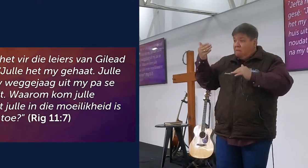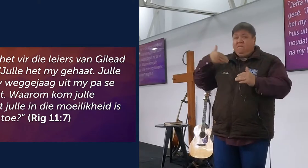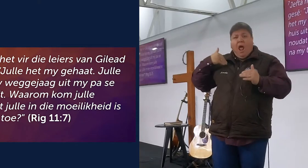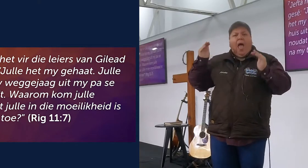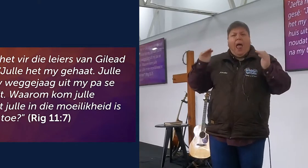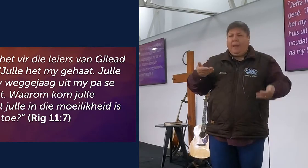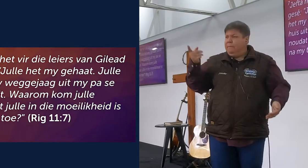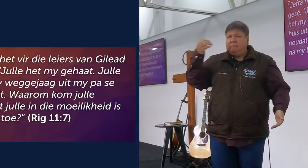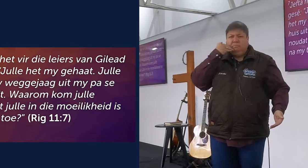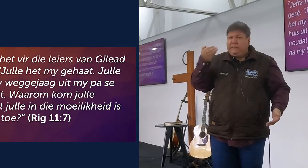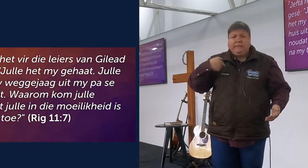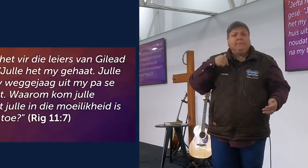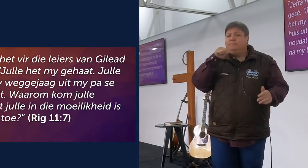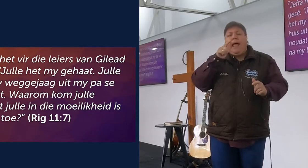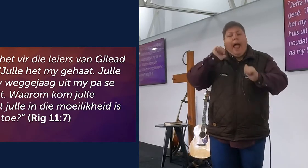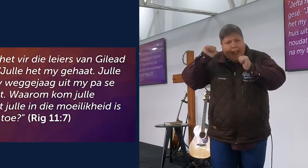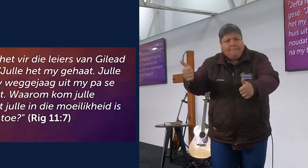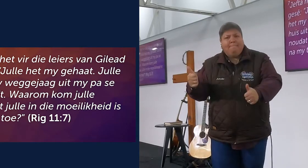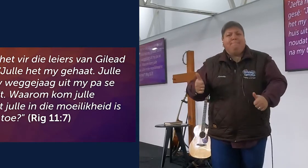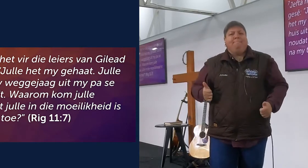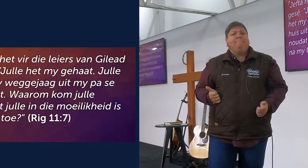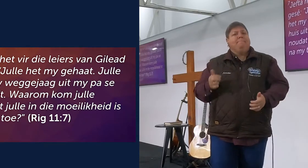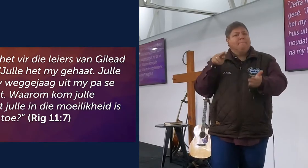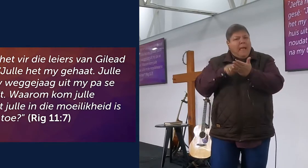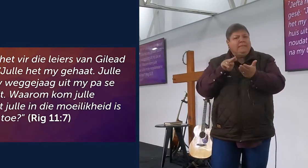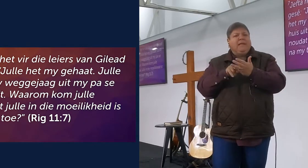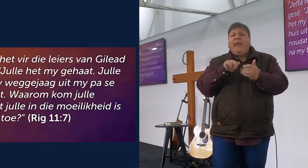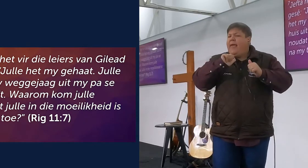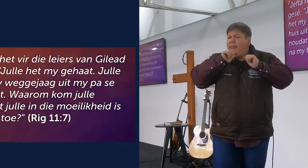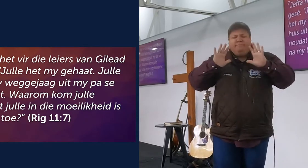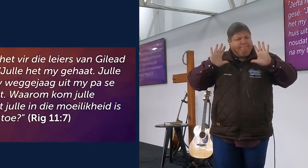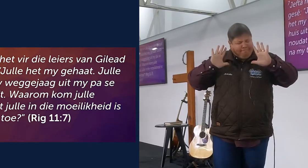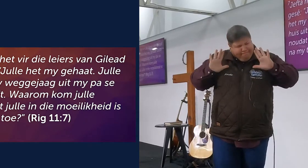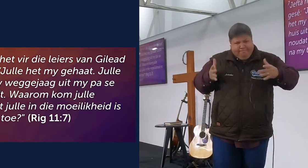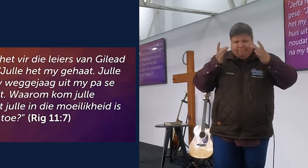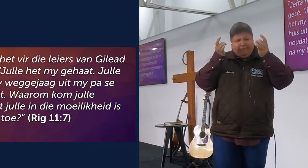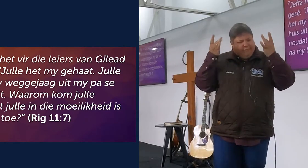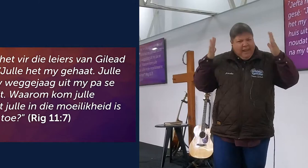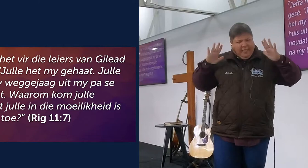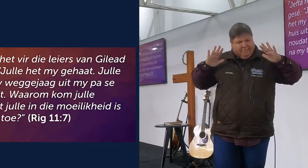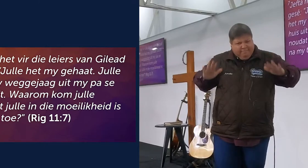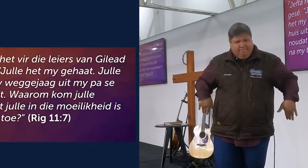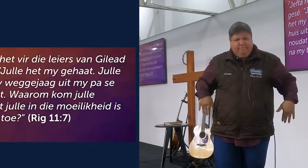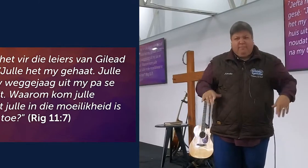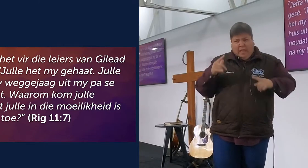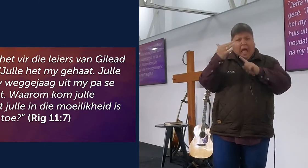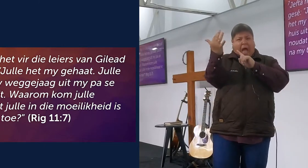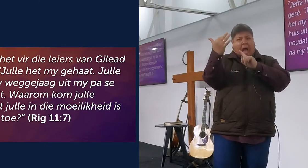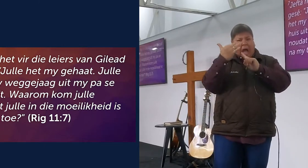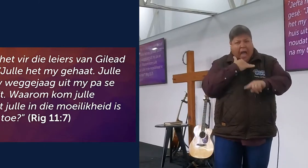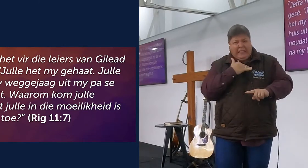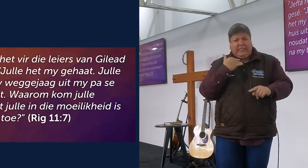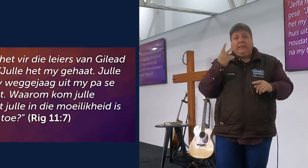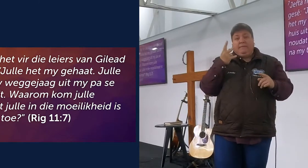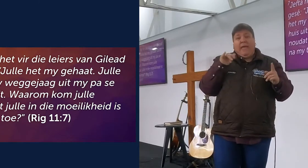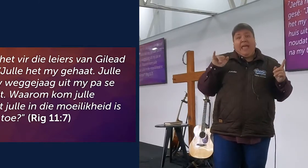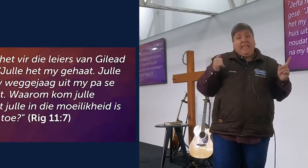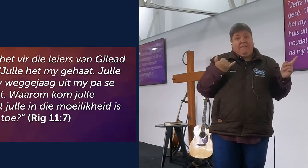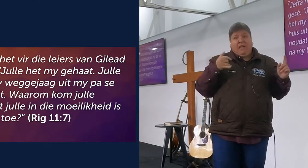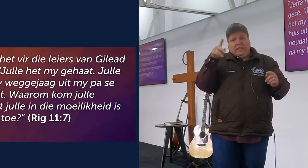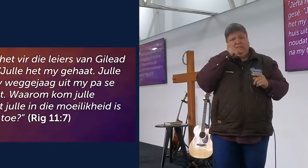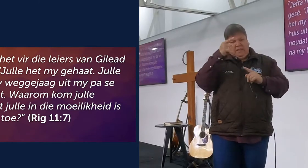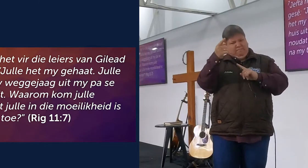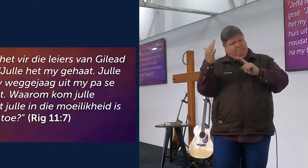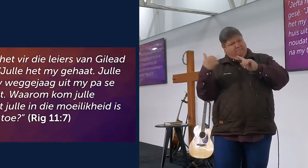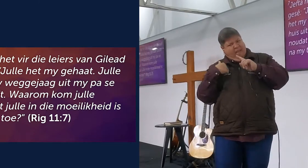in die gang, en hy is geneen, hy gaan dit oopmaak, en hy gaan hulle help, en hy sê vir jylle het my gehad, jylle het my weggejaag, het my pa'se huis uit,